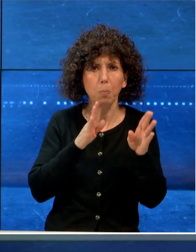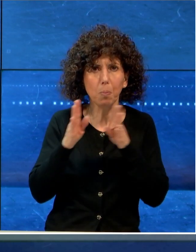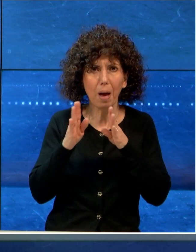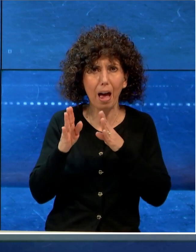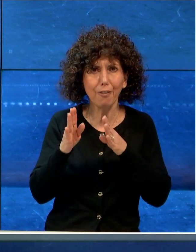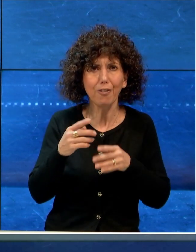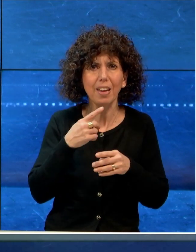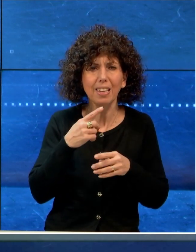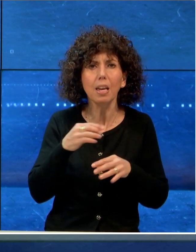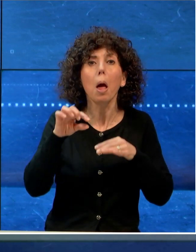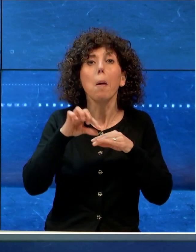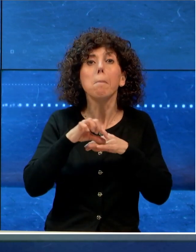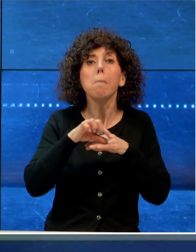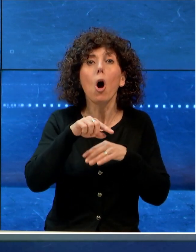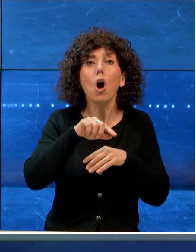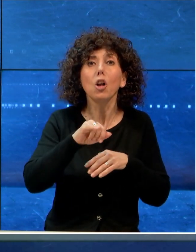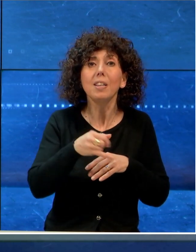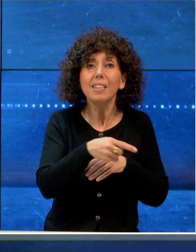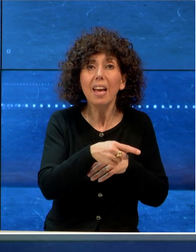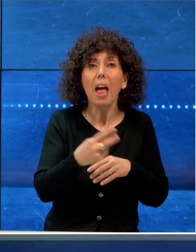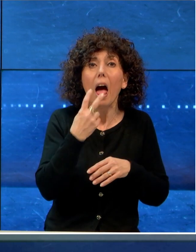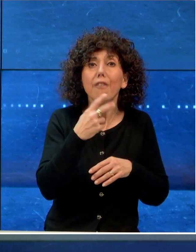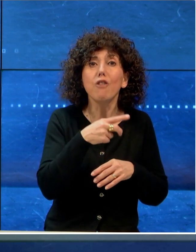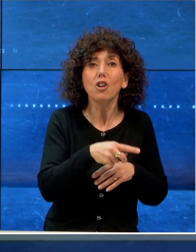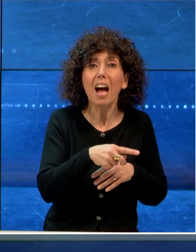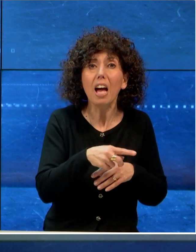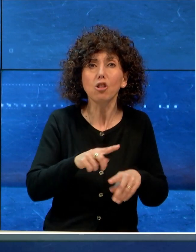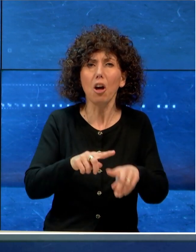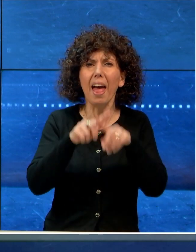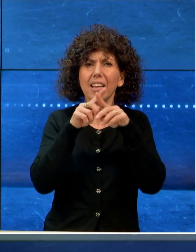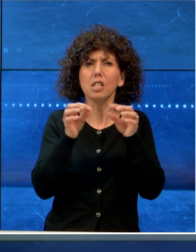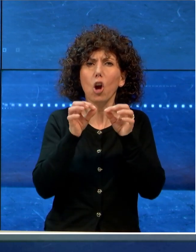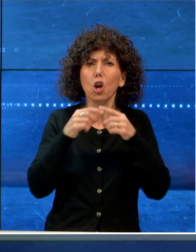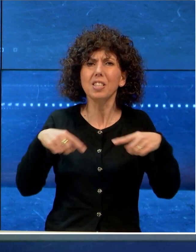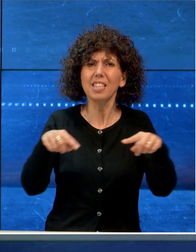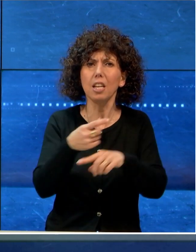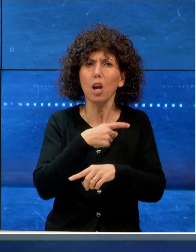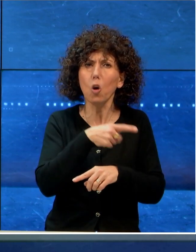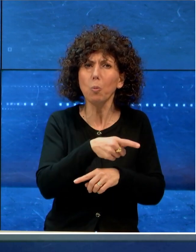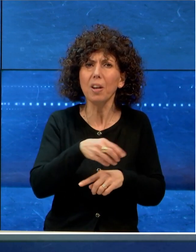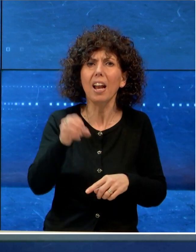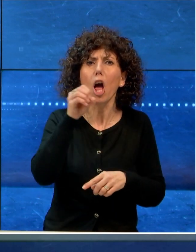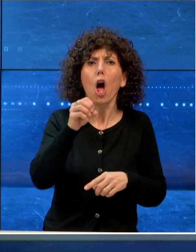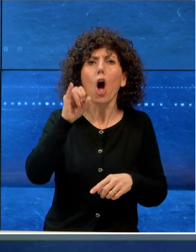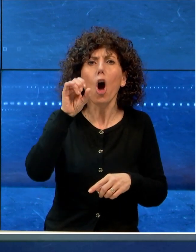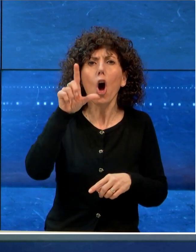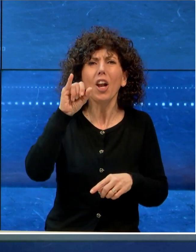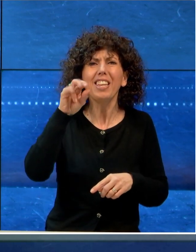sarebbe stata la moglie dell'avvocato ed ex consigliere comunale Olivieri,